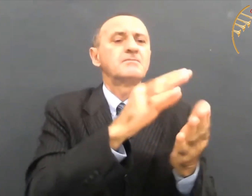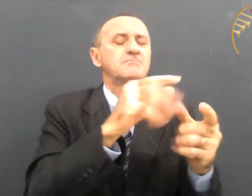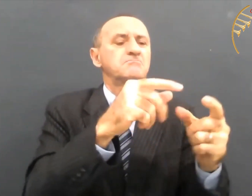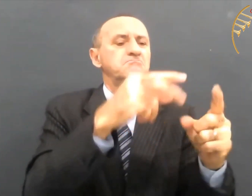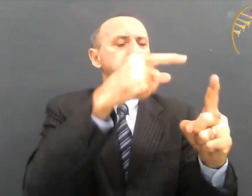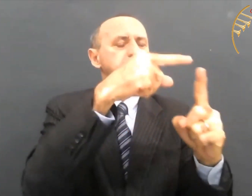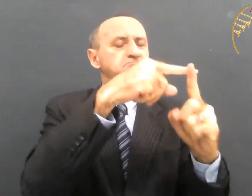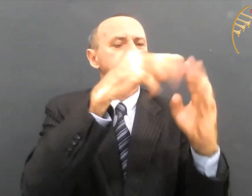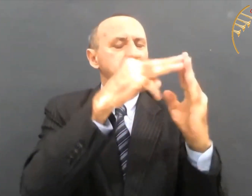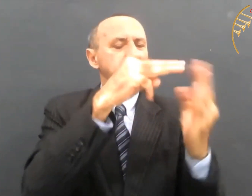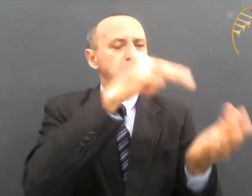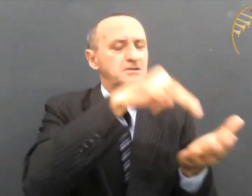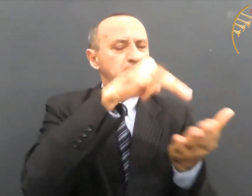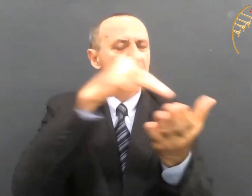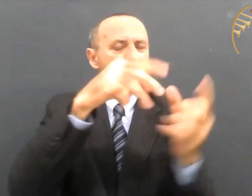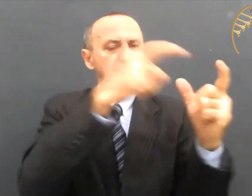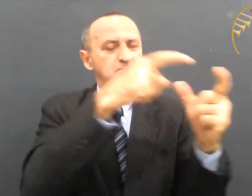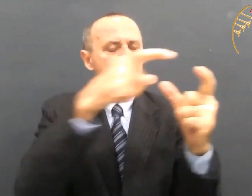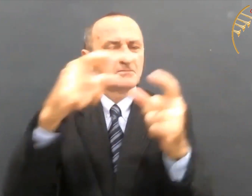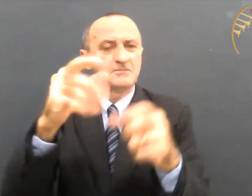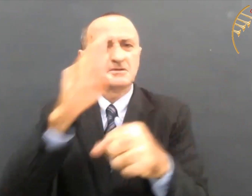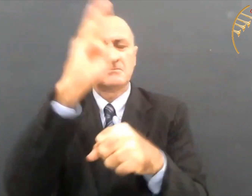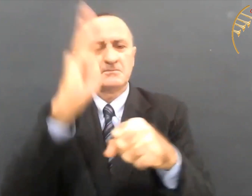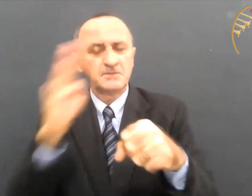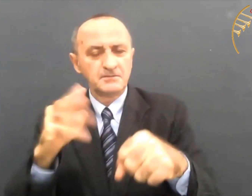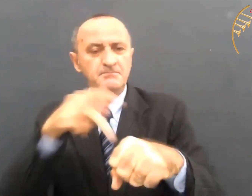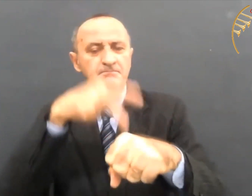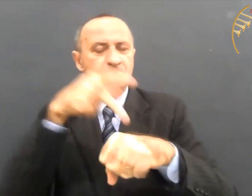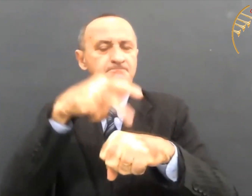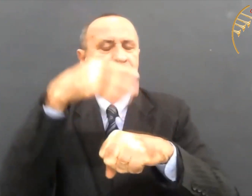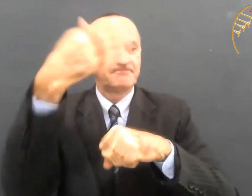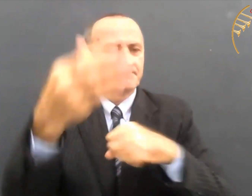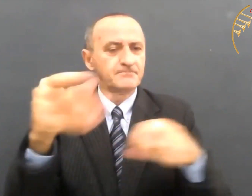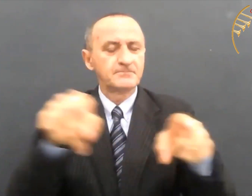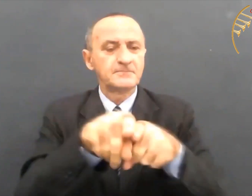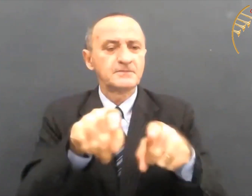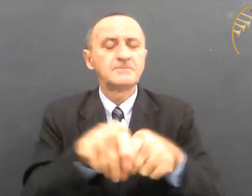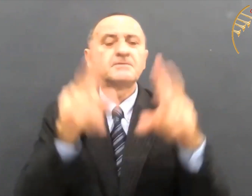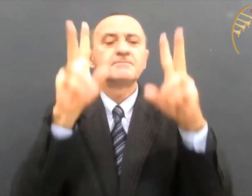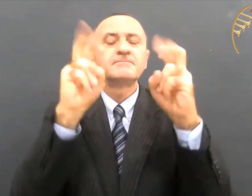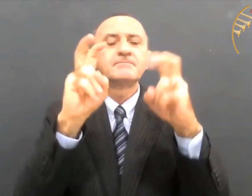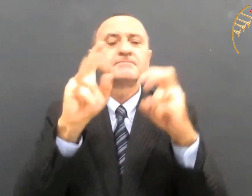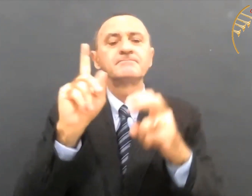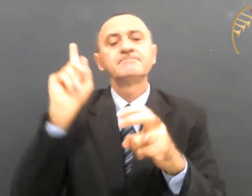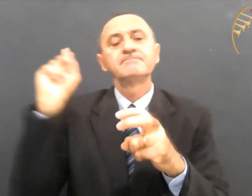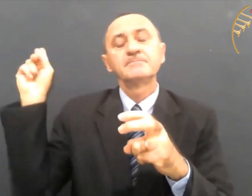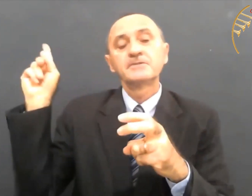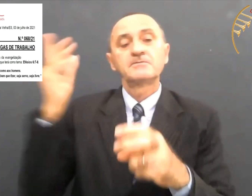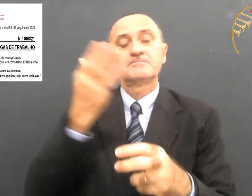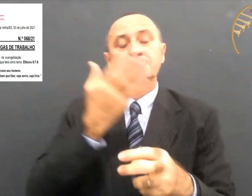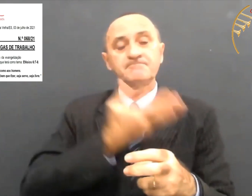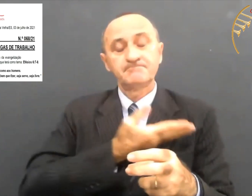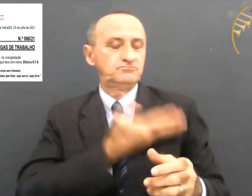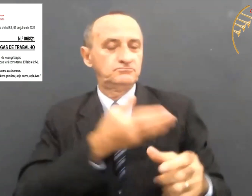para todas as igrejas cristã-maranata do Brasil e também do exterior. Com este tema, olha, os colegas de trabalho.